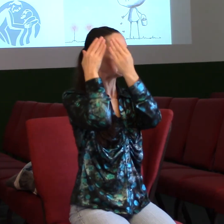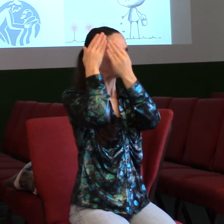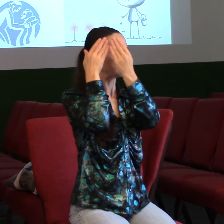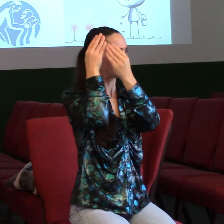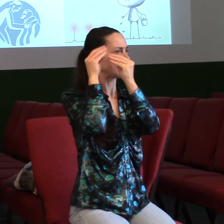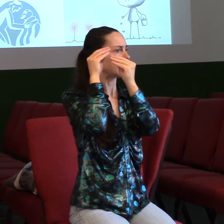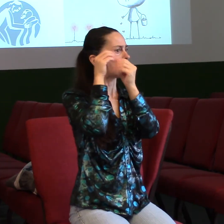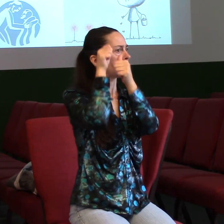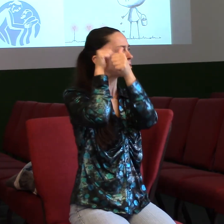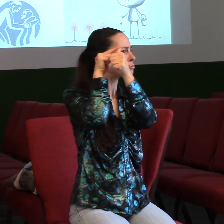jako sněhová koula.